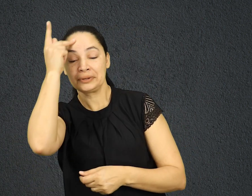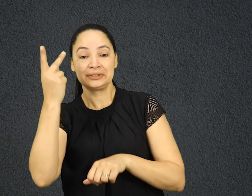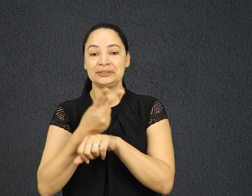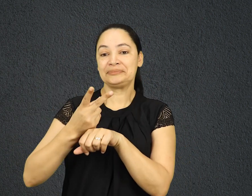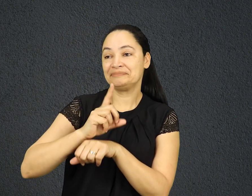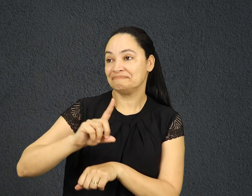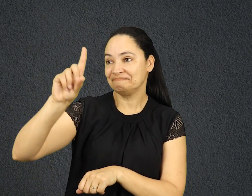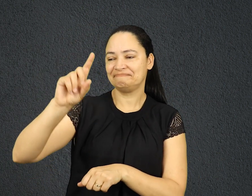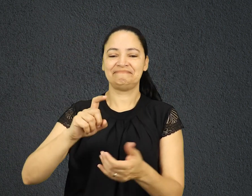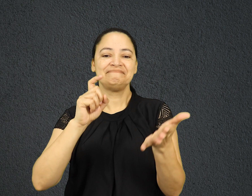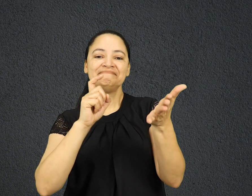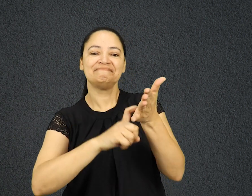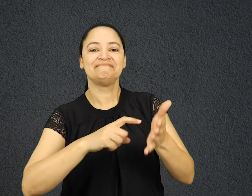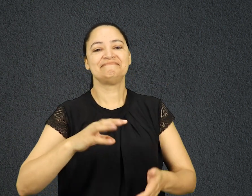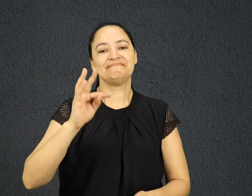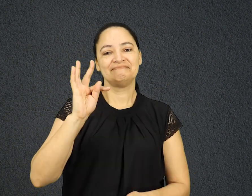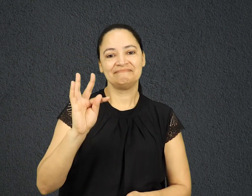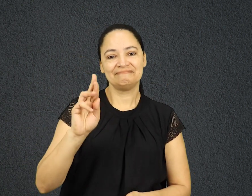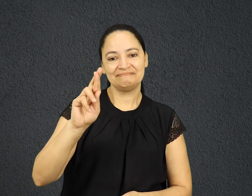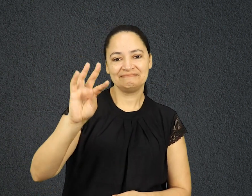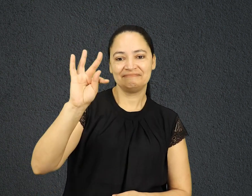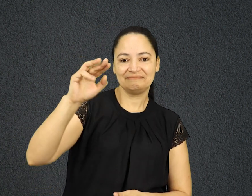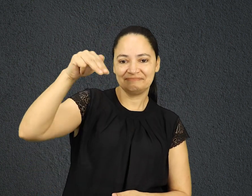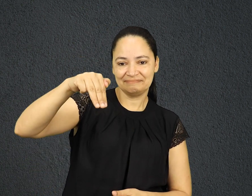Acesse transmundial.org.br